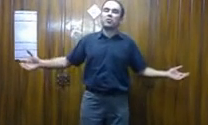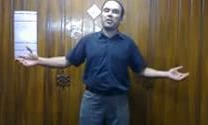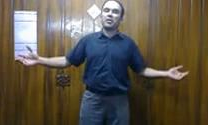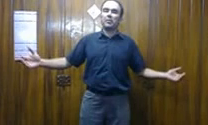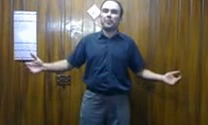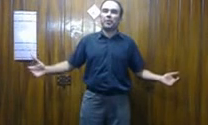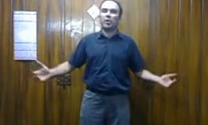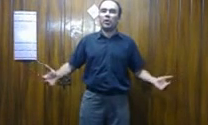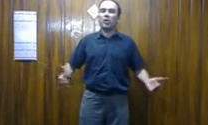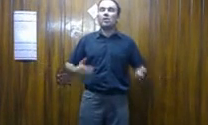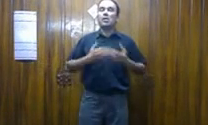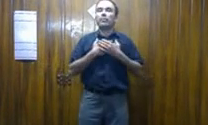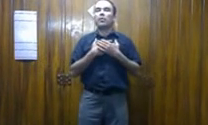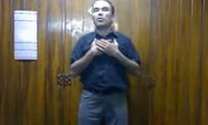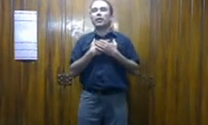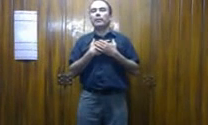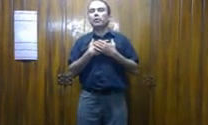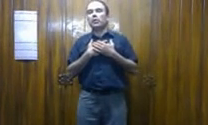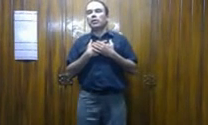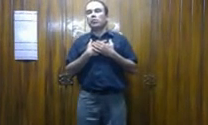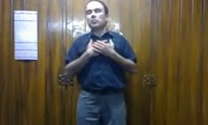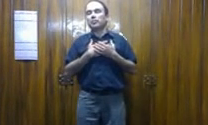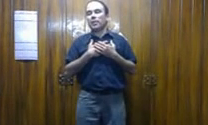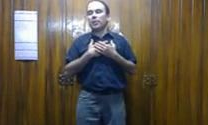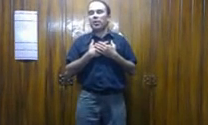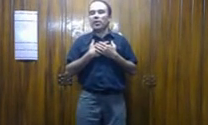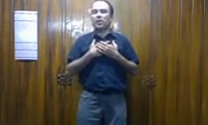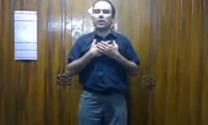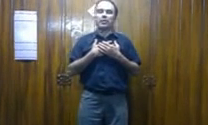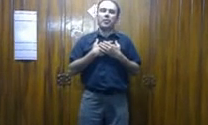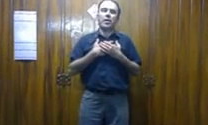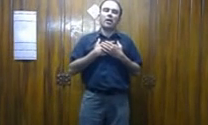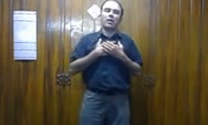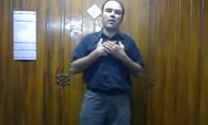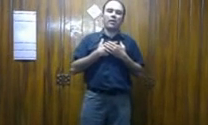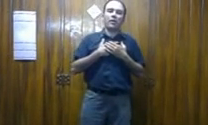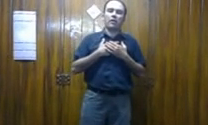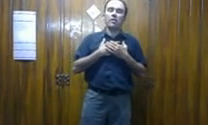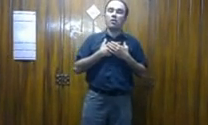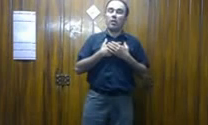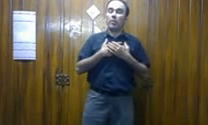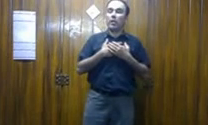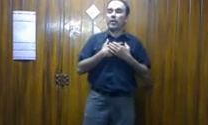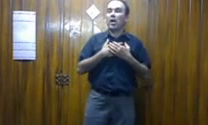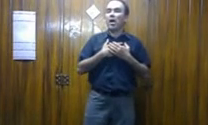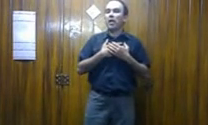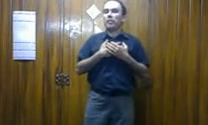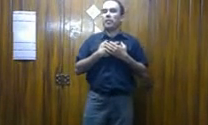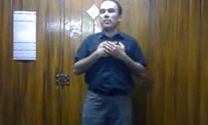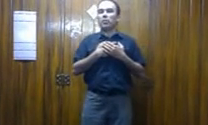tiempo, me toca, amigos, emprender la retirada, debo alejarme de mi